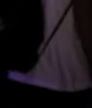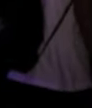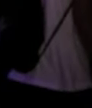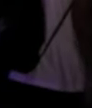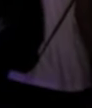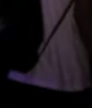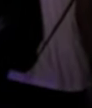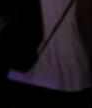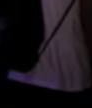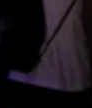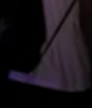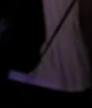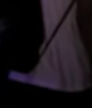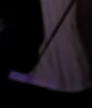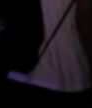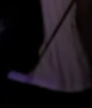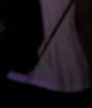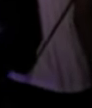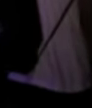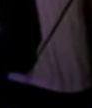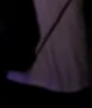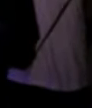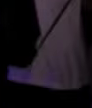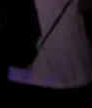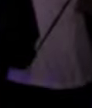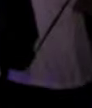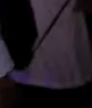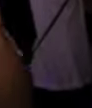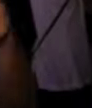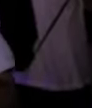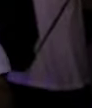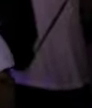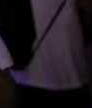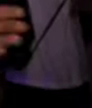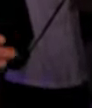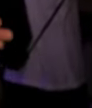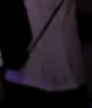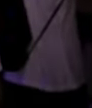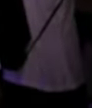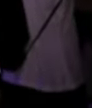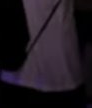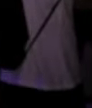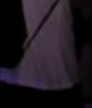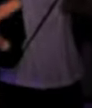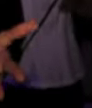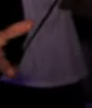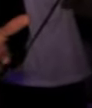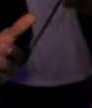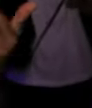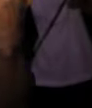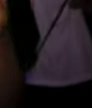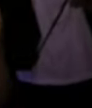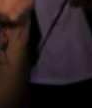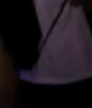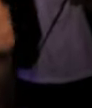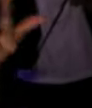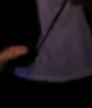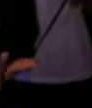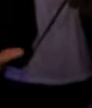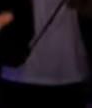Esse é o meu sinal em língua de sinais. Eu trabalho aqui no MAM. Eu trabalho no setor educativo.